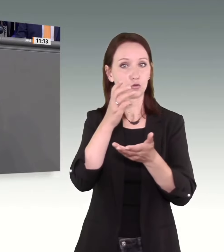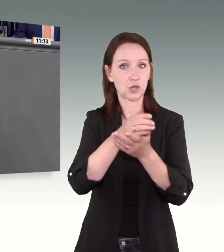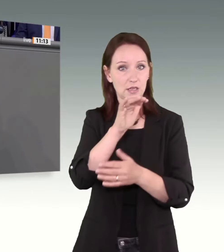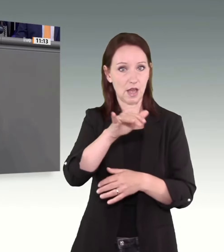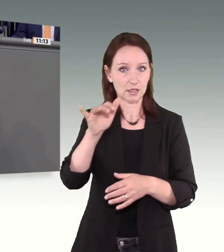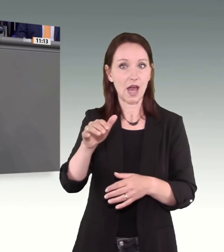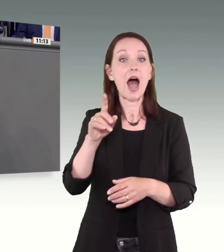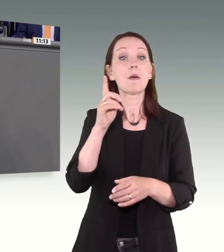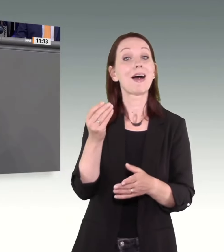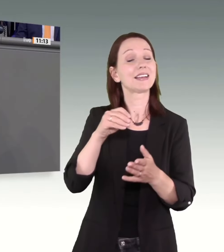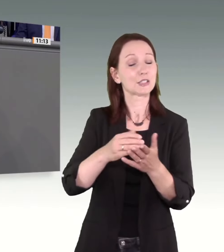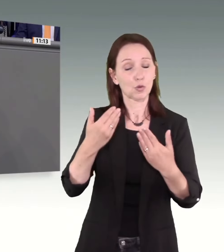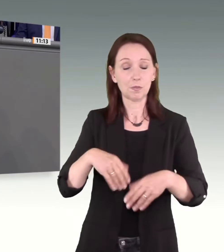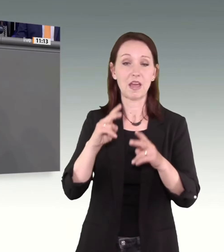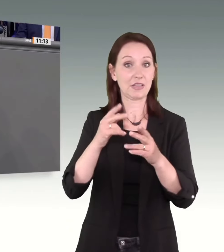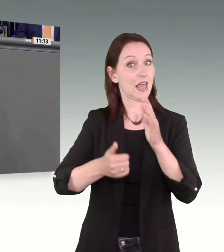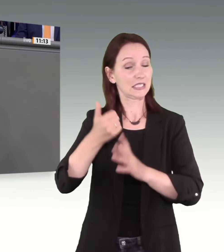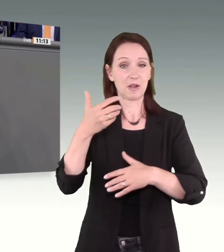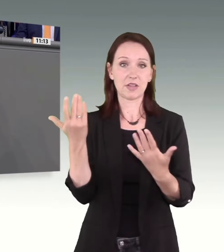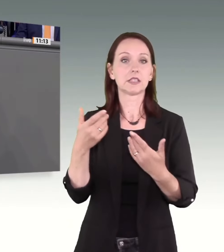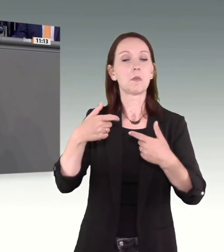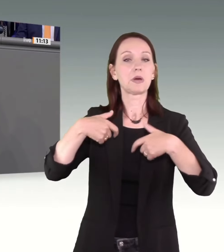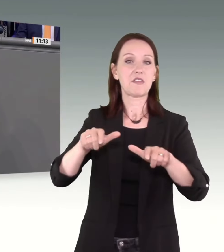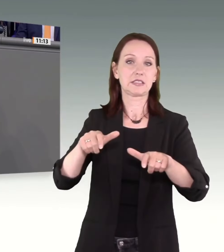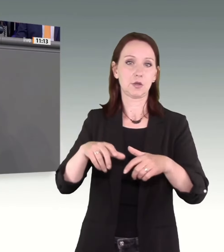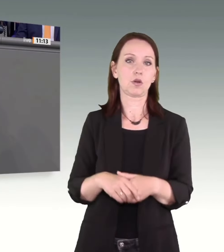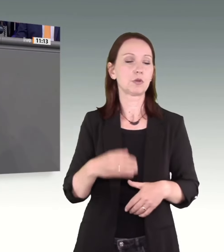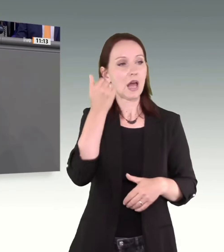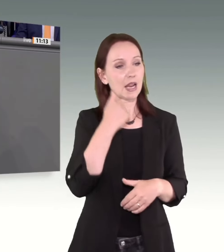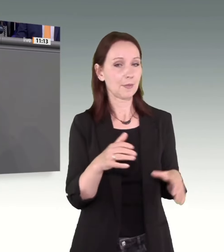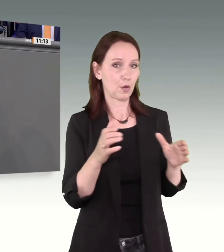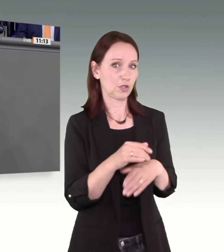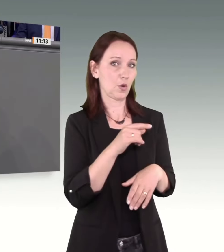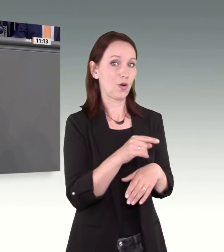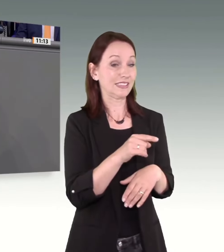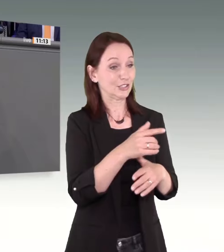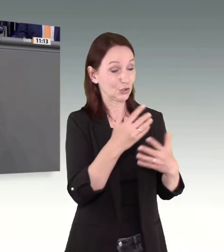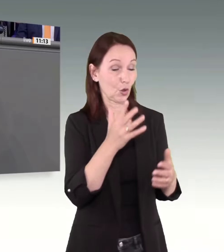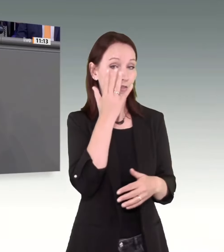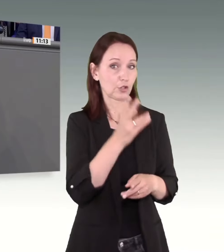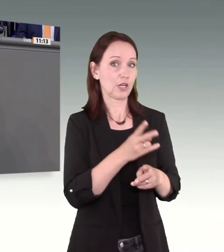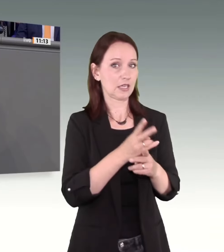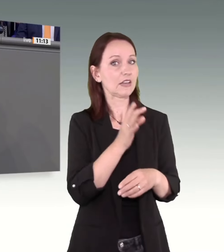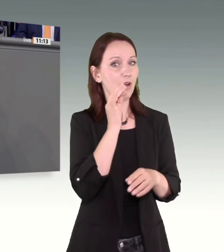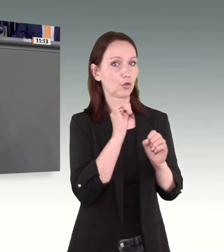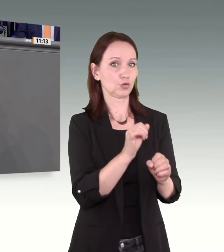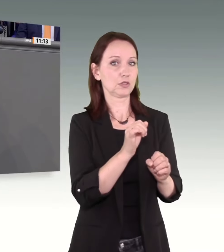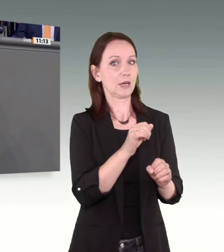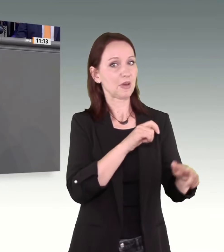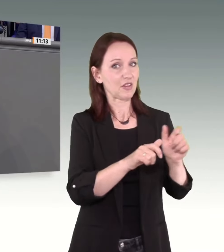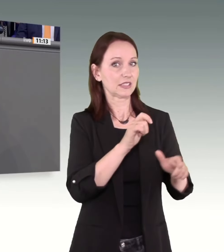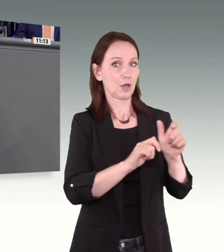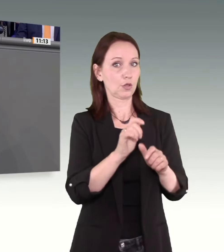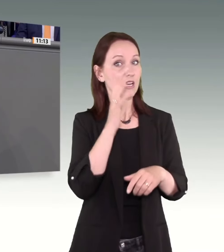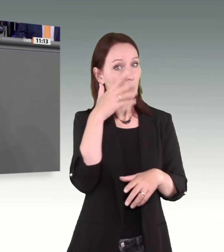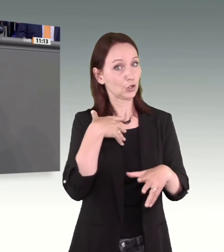erhält einen besonderen Stellenwert. Das, liebe Union, wäre ein großer und wirksamer Schritt Richtung Frauenschutz, wenn es uns